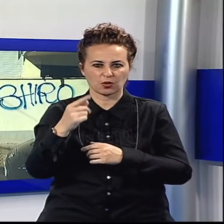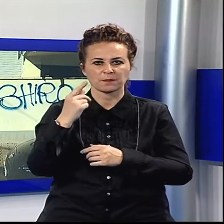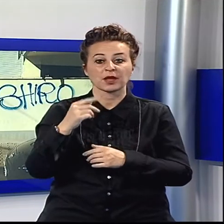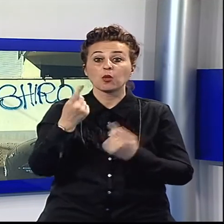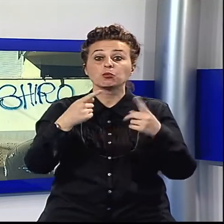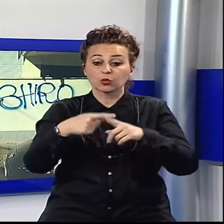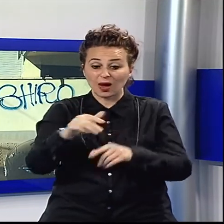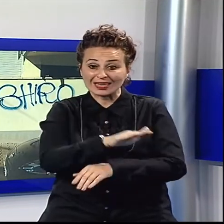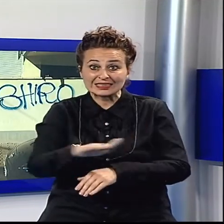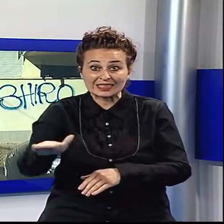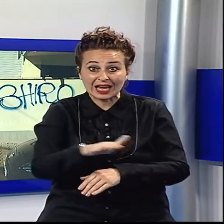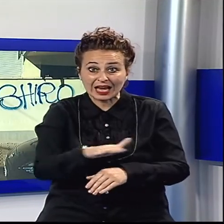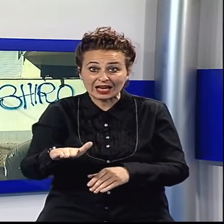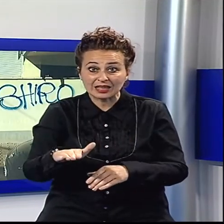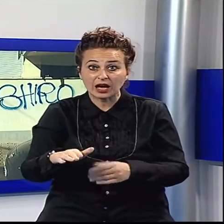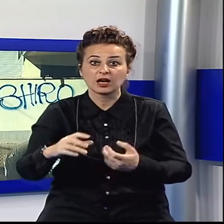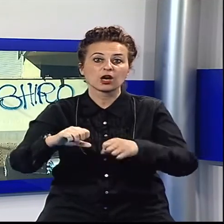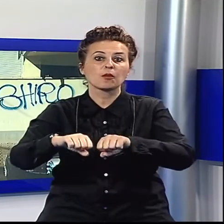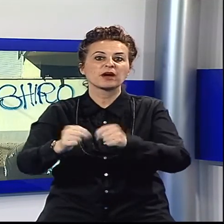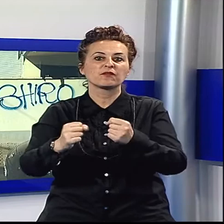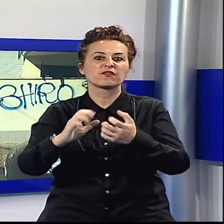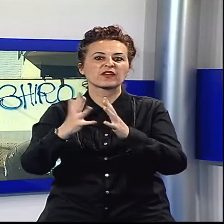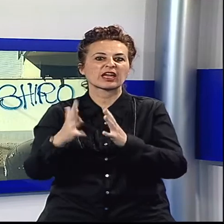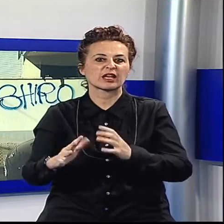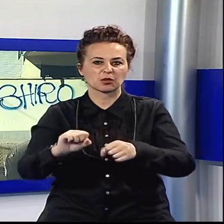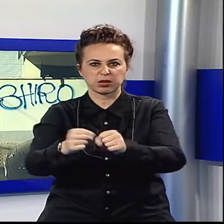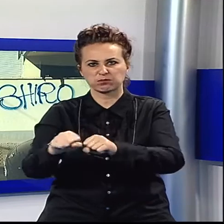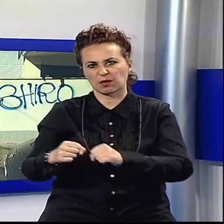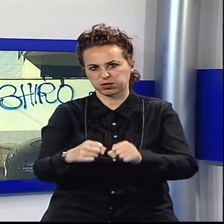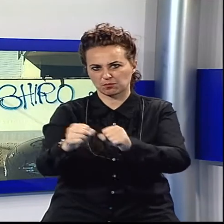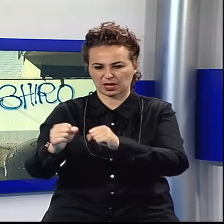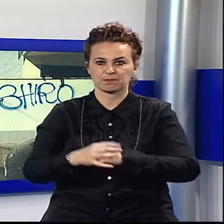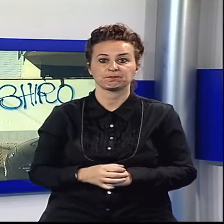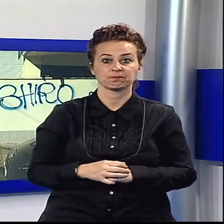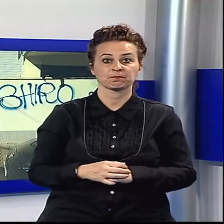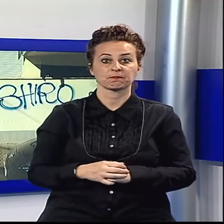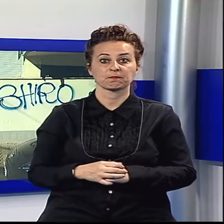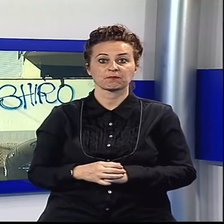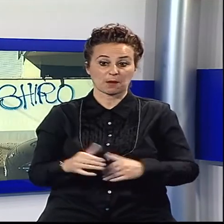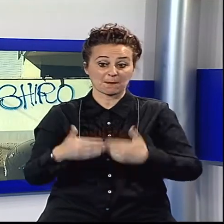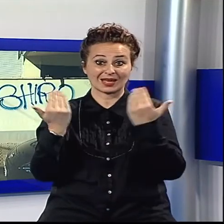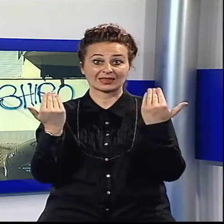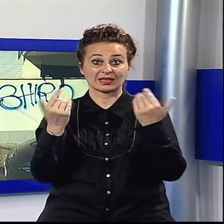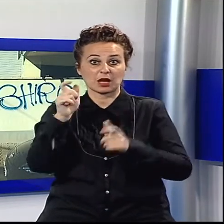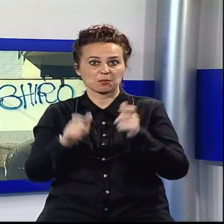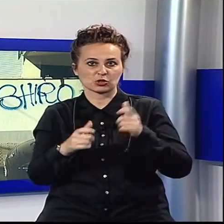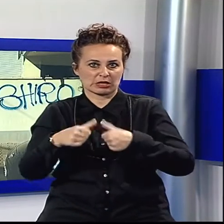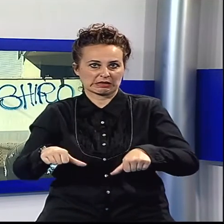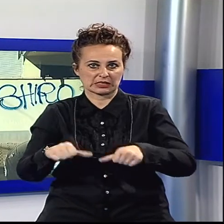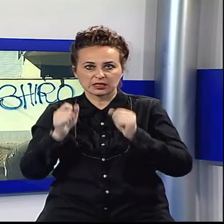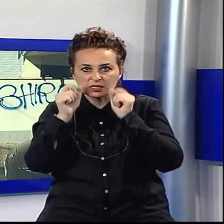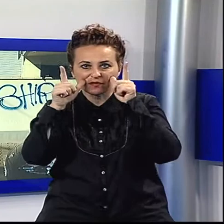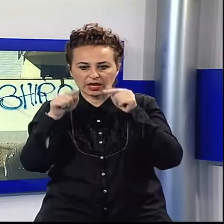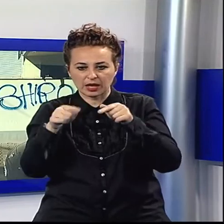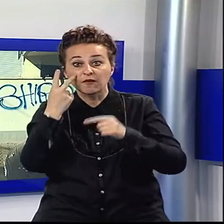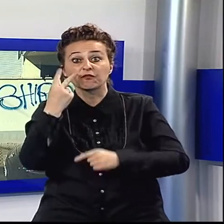'asfalto della strada, anche cocci di vetro e bottiglie rotte. Quando la mattina gli abitanti si sono resi conto di quanto è accaduto, hanno